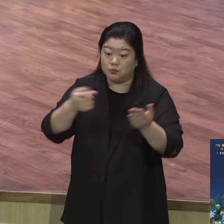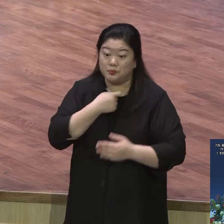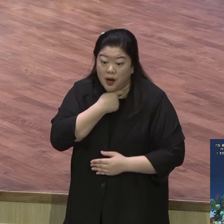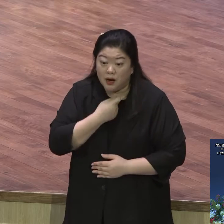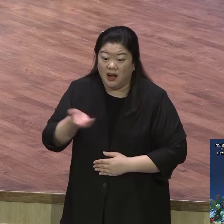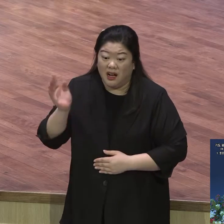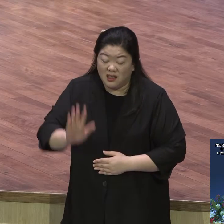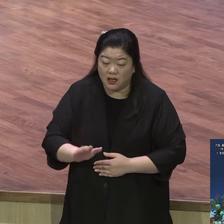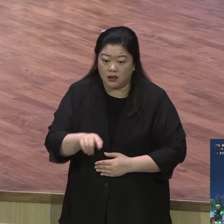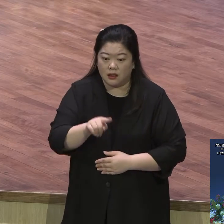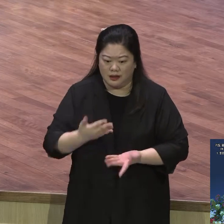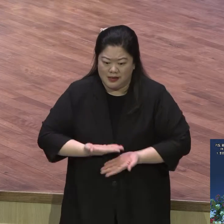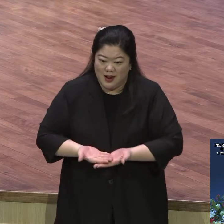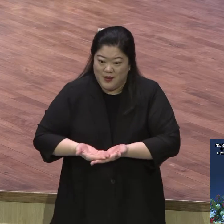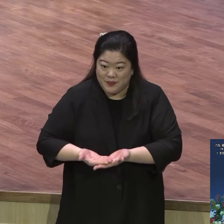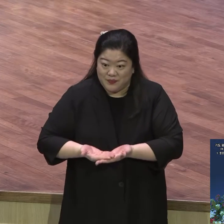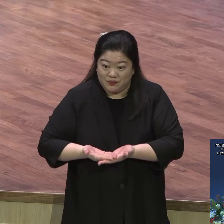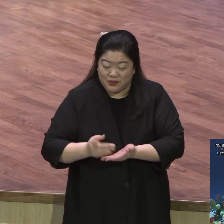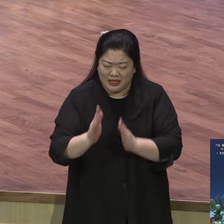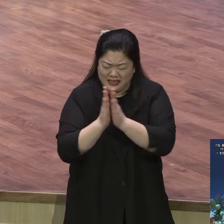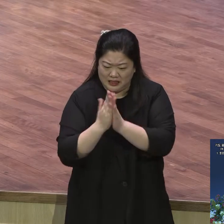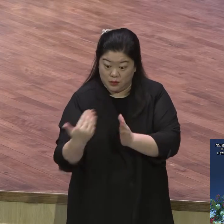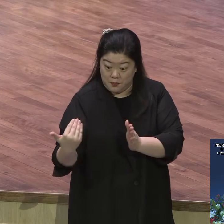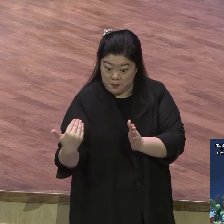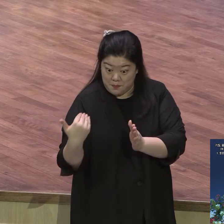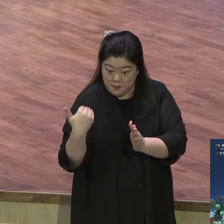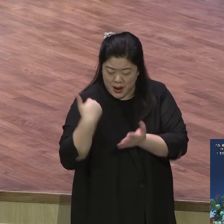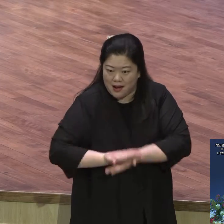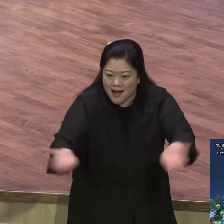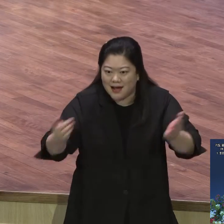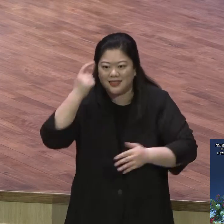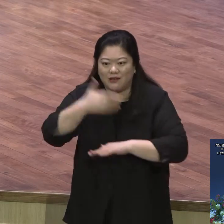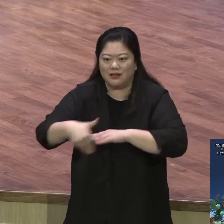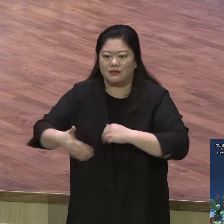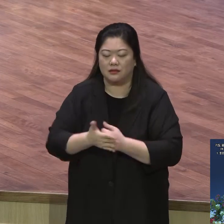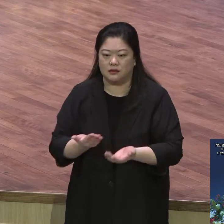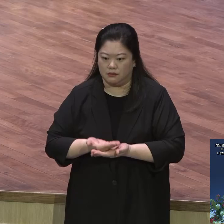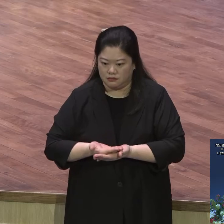이렇게 주겠다고 예수님이 말씀하신 데도 기도하네